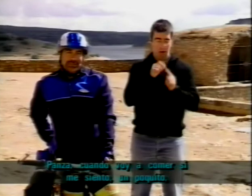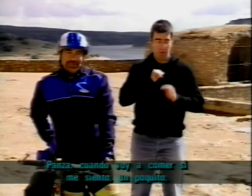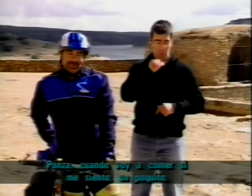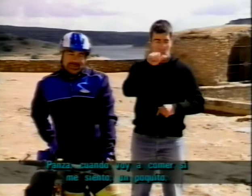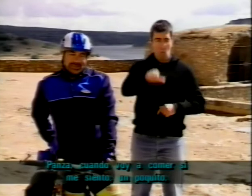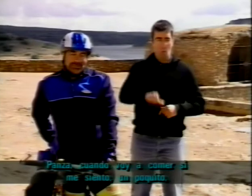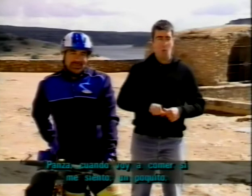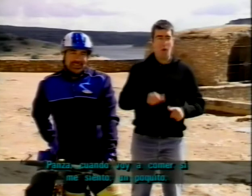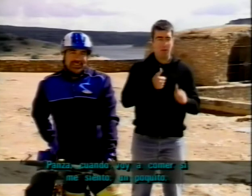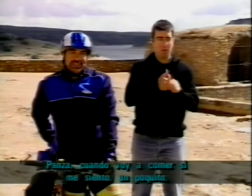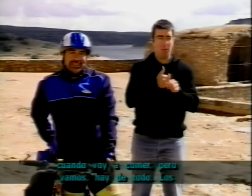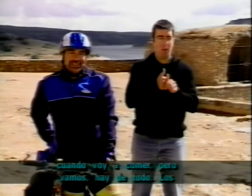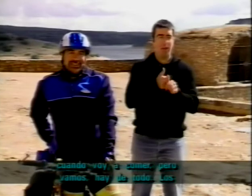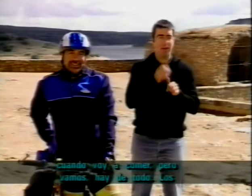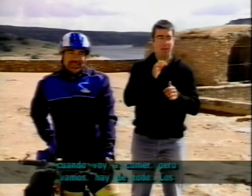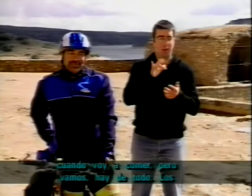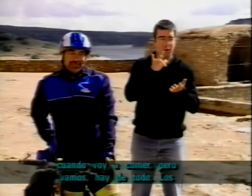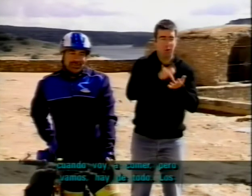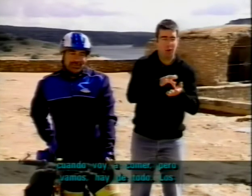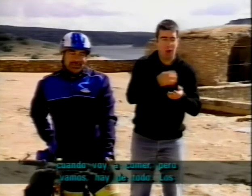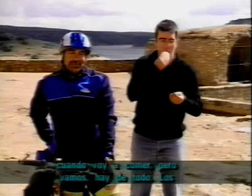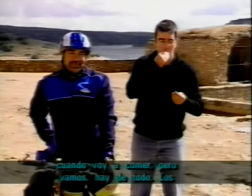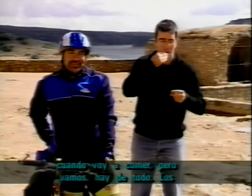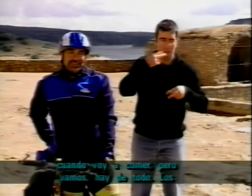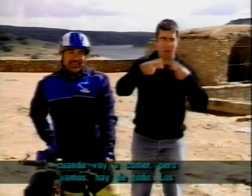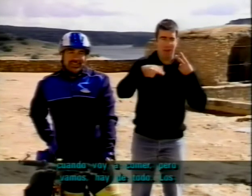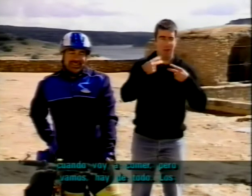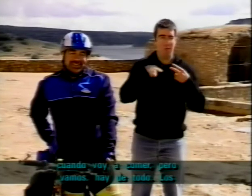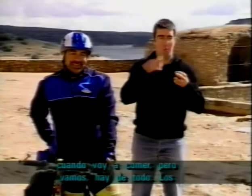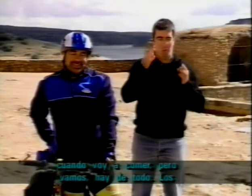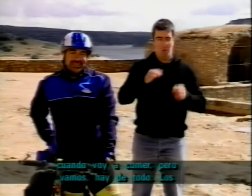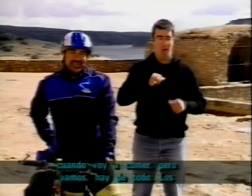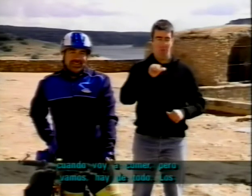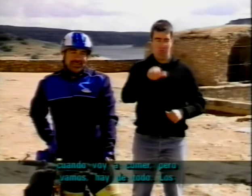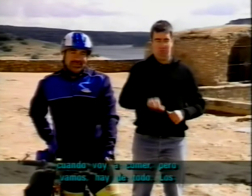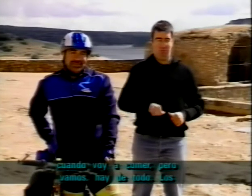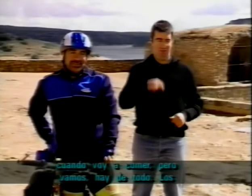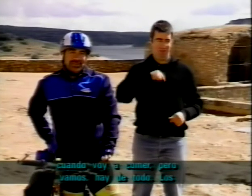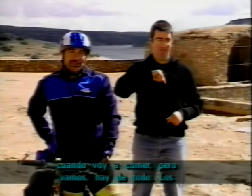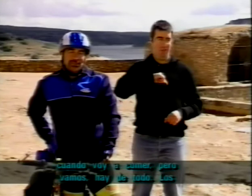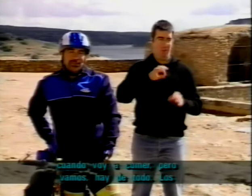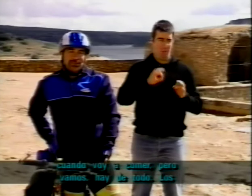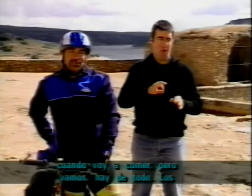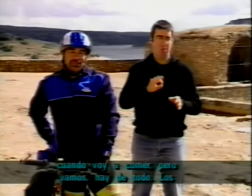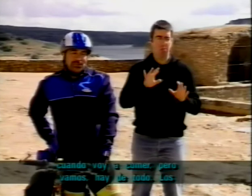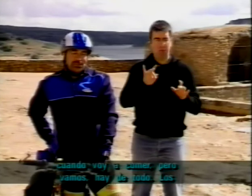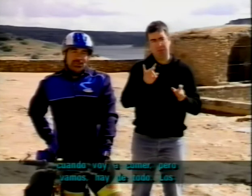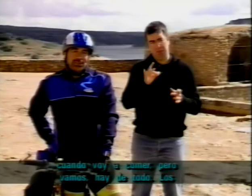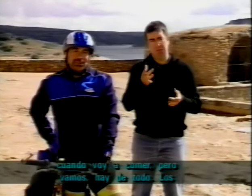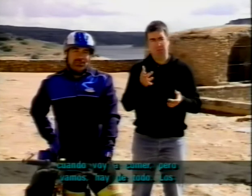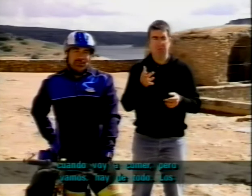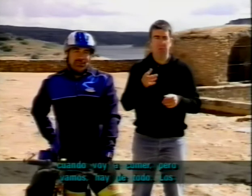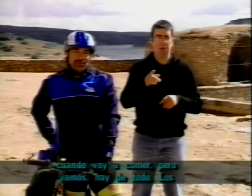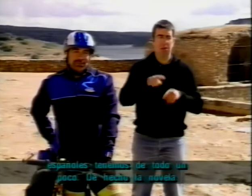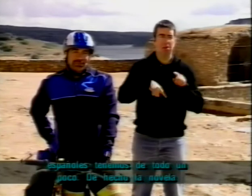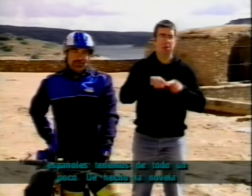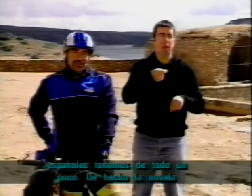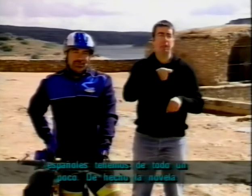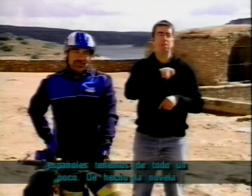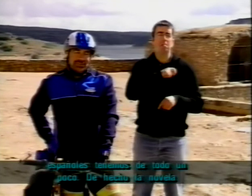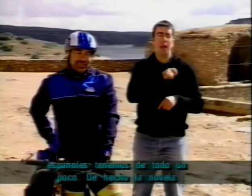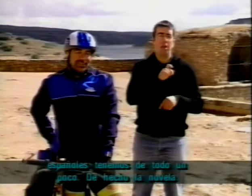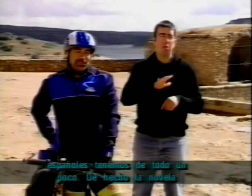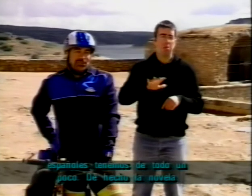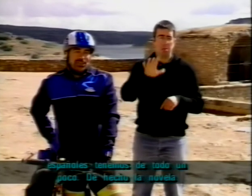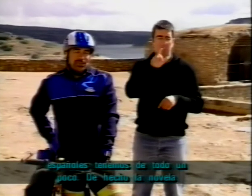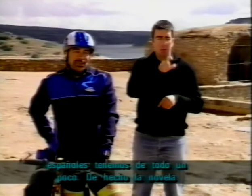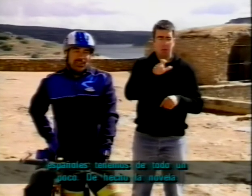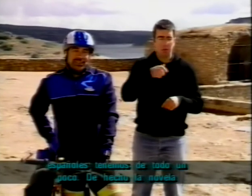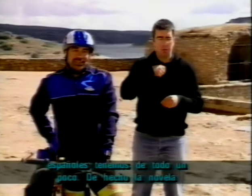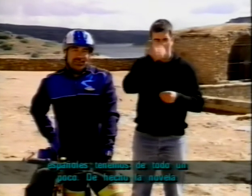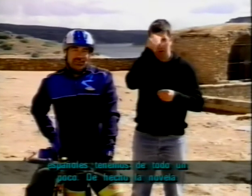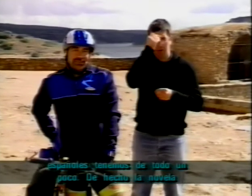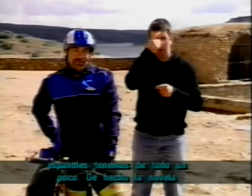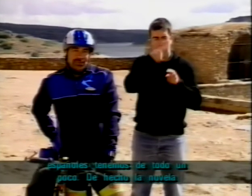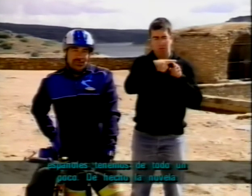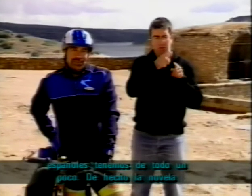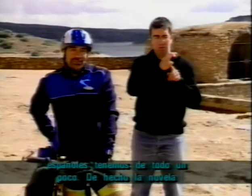cuando voy a comer. Pero vamos, sí, de todo. Los españoles tenemos de todo un poco. De hecho la novela esta se hizo famosa